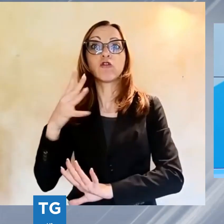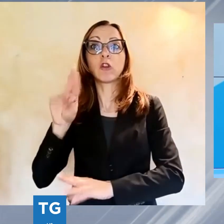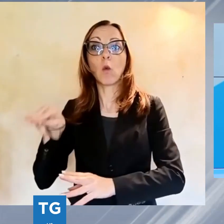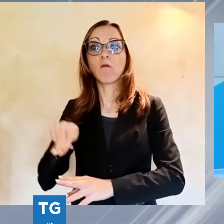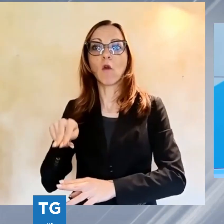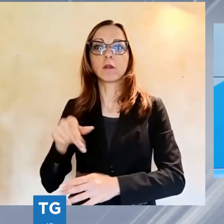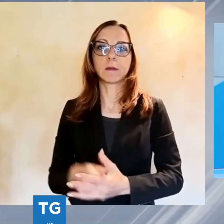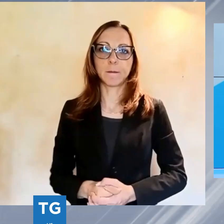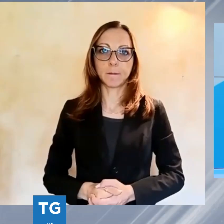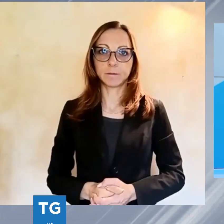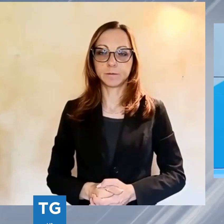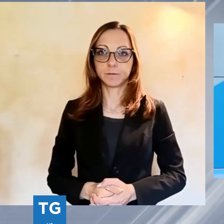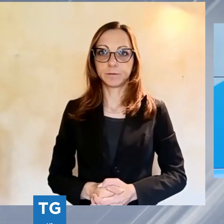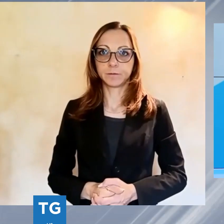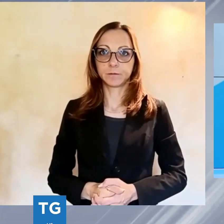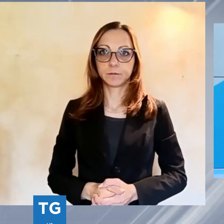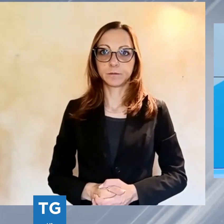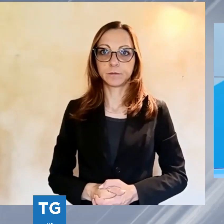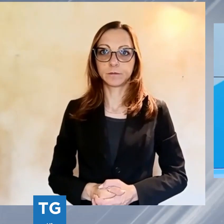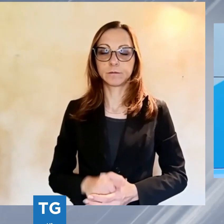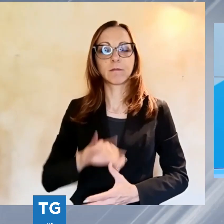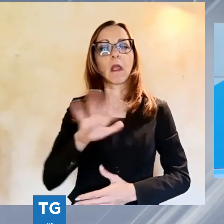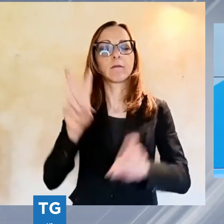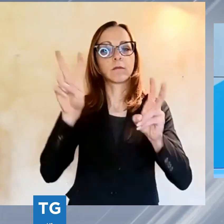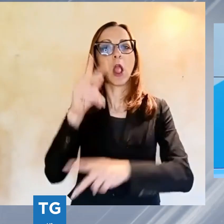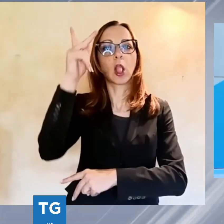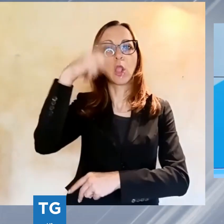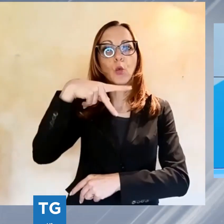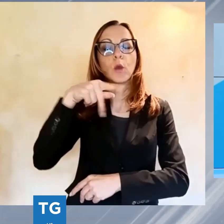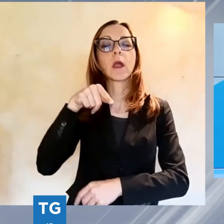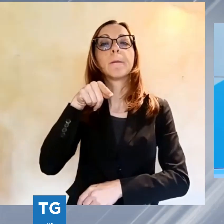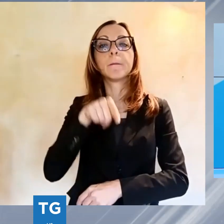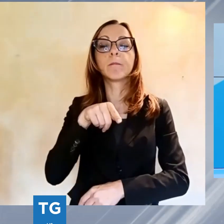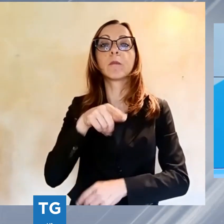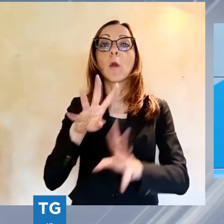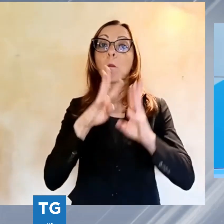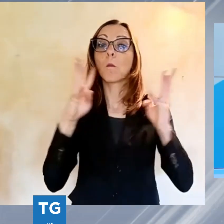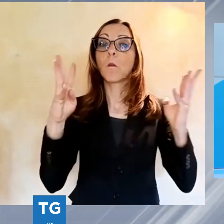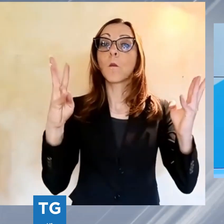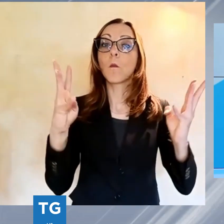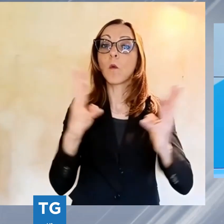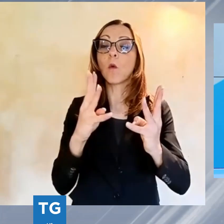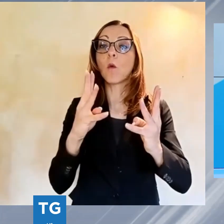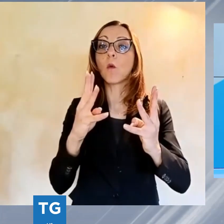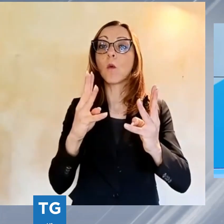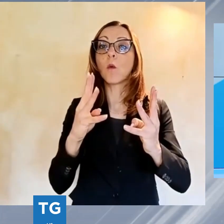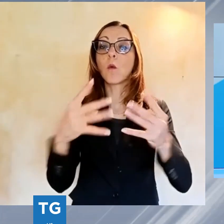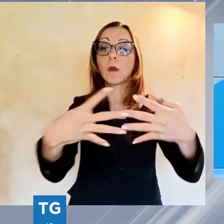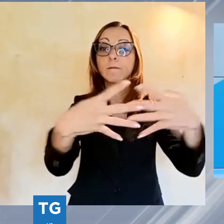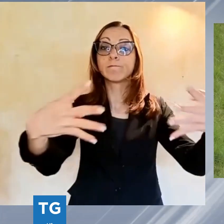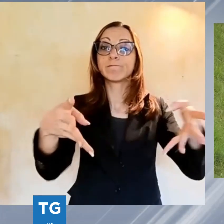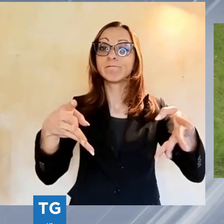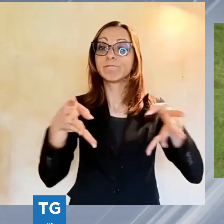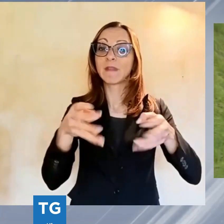Cambiamo argomento, andiamo a Lucca dove è iniziata sulle mura l'installazione delle balaustre anti-caduta.